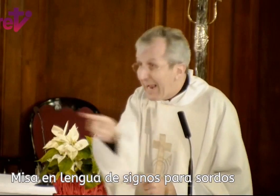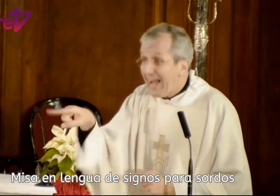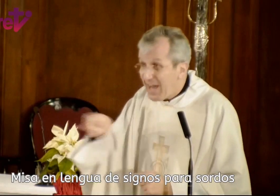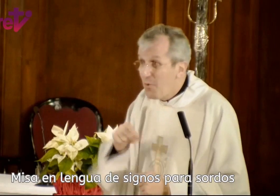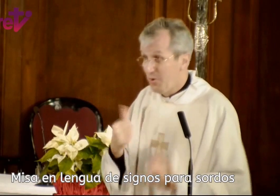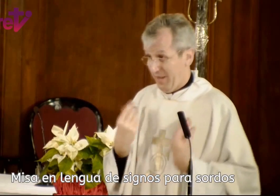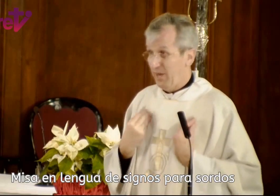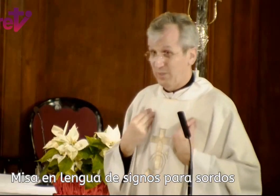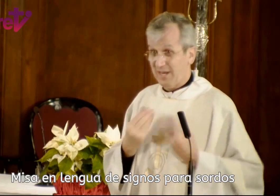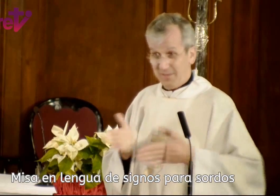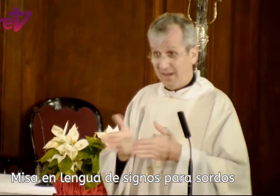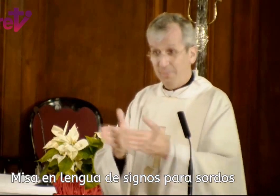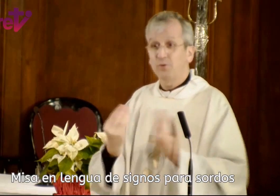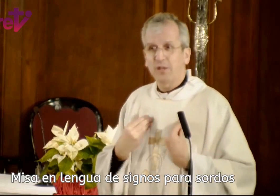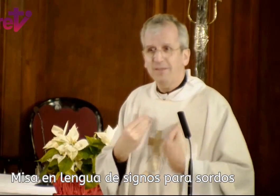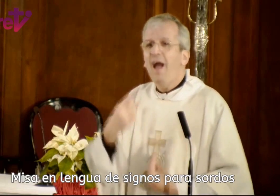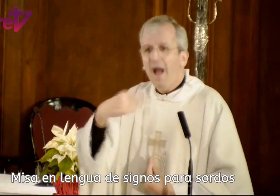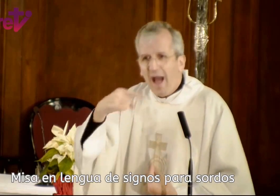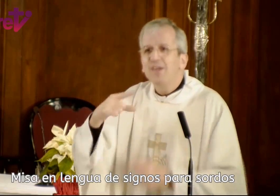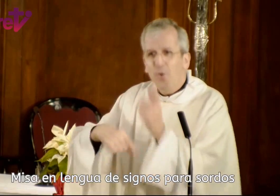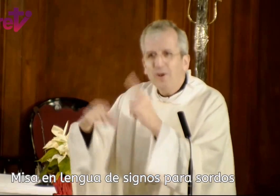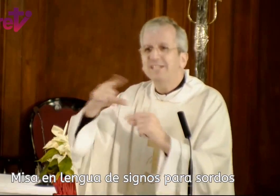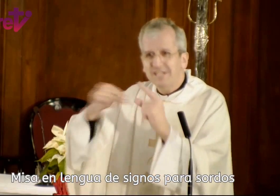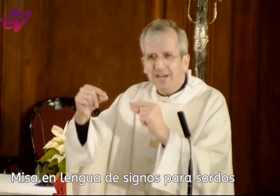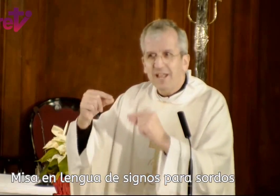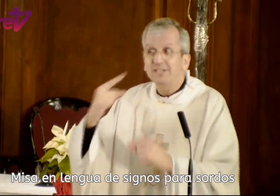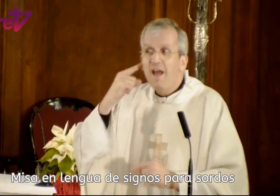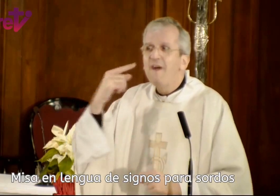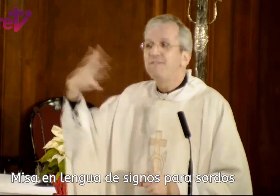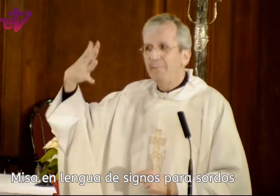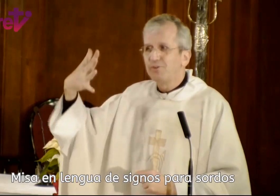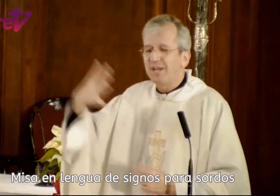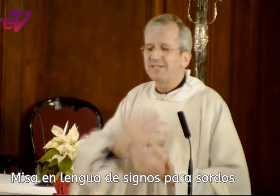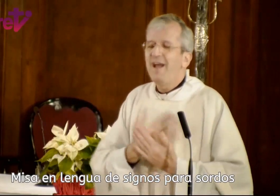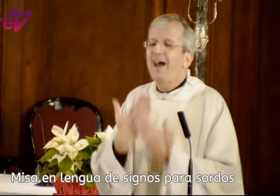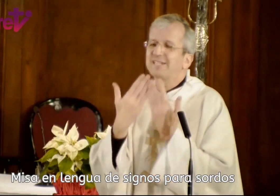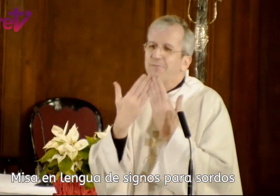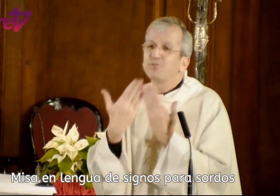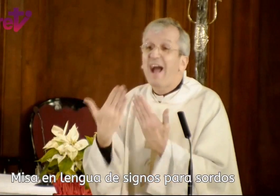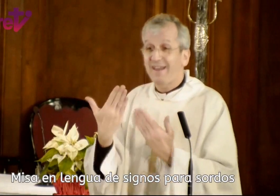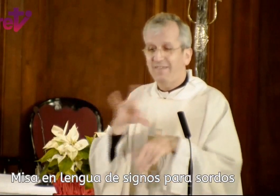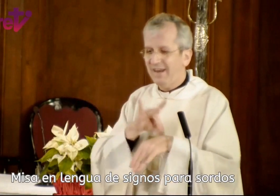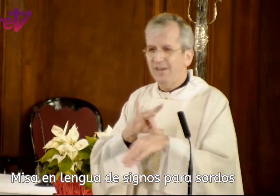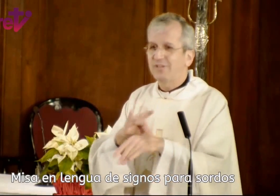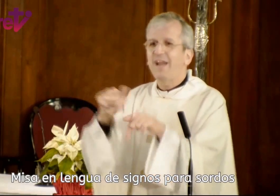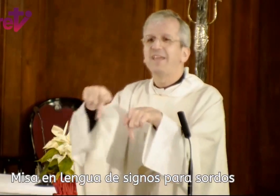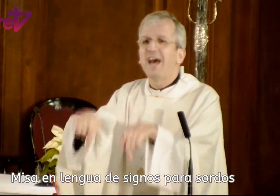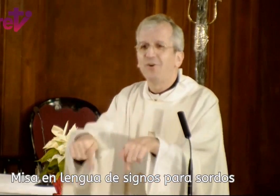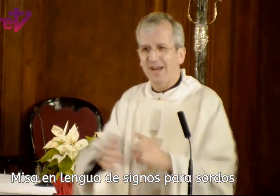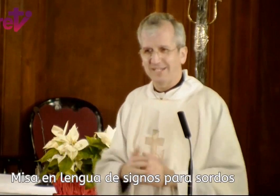cada uno en nuestra vida, en el camino de nuestra vida, hay unas estrellas famosas a las que debemos agradecer que nos hayan guiado hasta